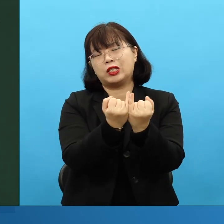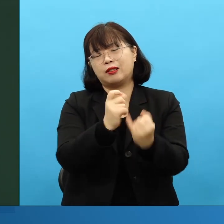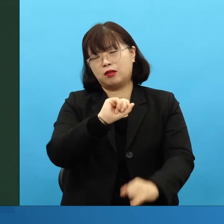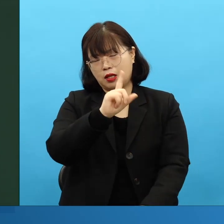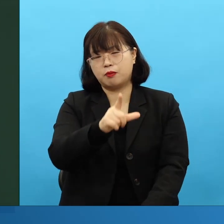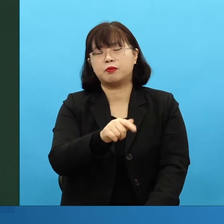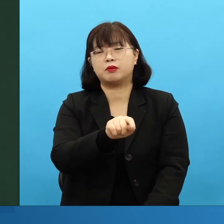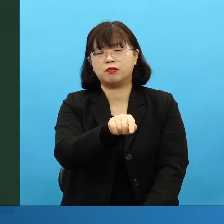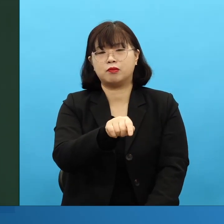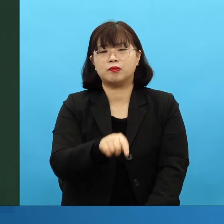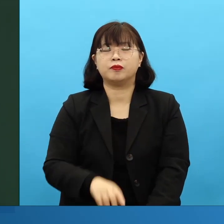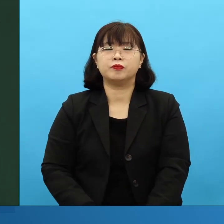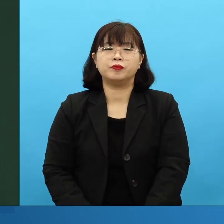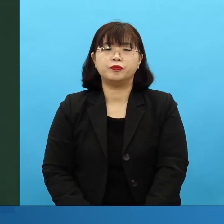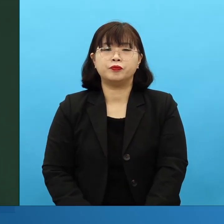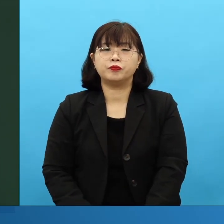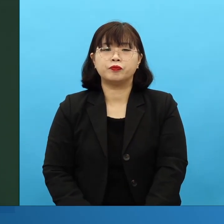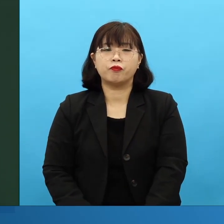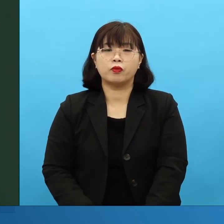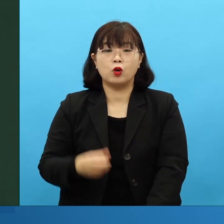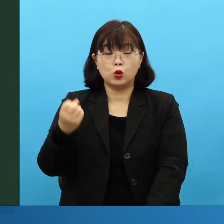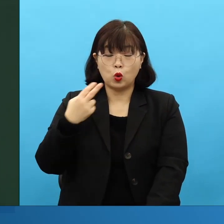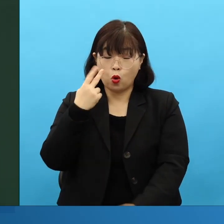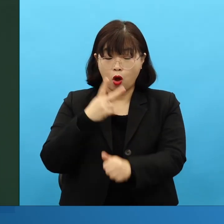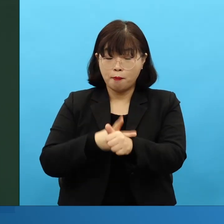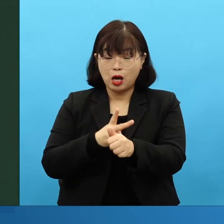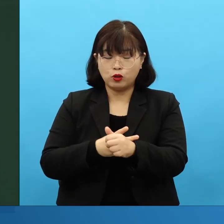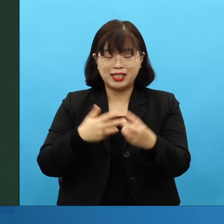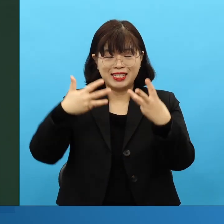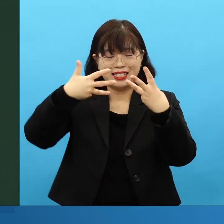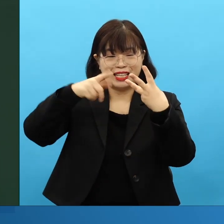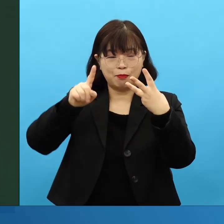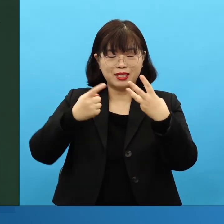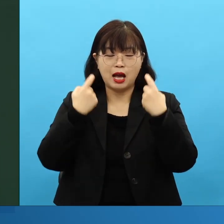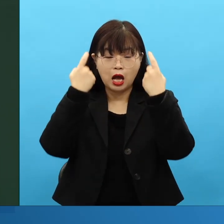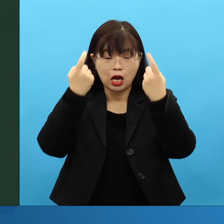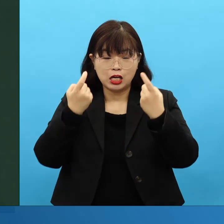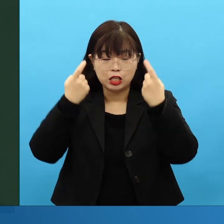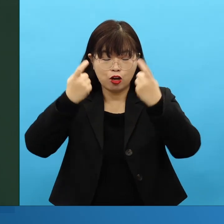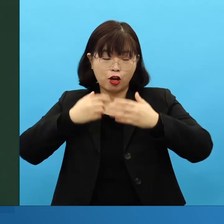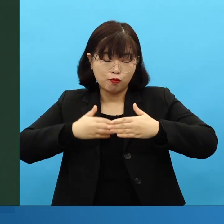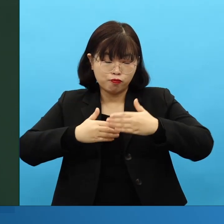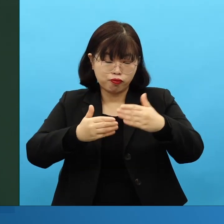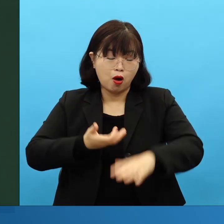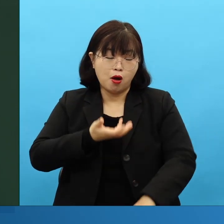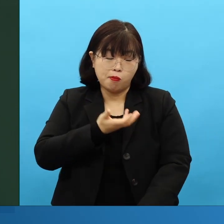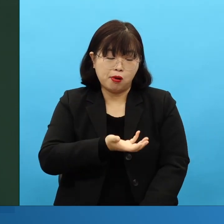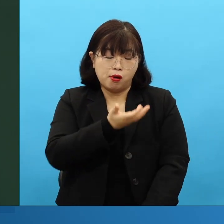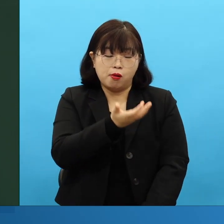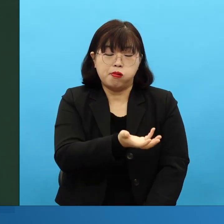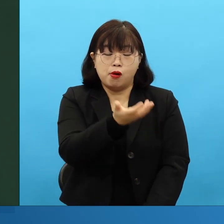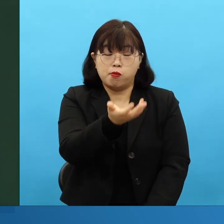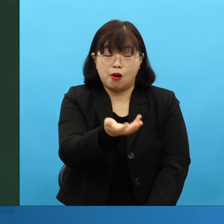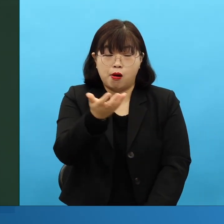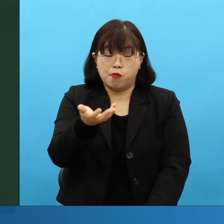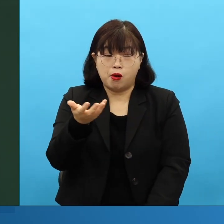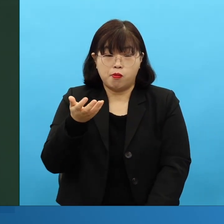그리고 바울의 3차 여행 가운데, 군데군데 요소요소에 있는, 아주 중요한 인물들이, 여자들이 많았어요.